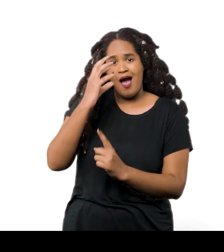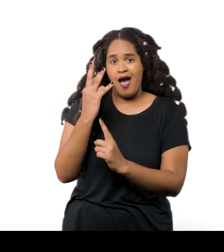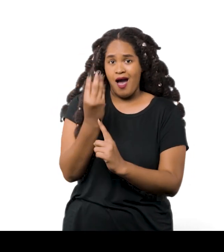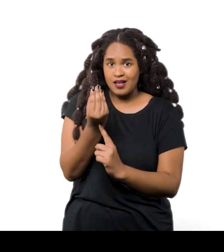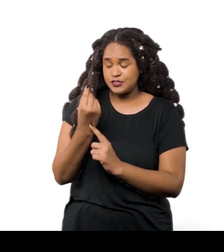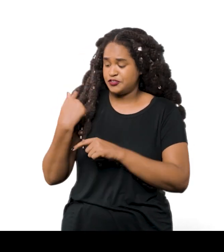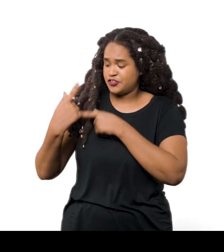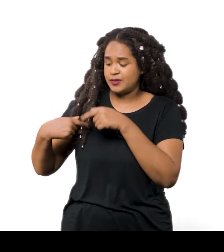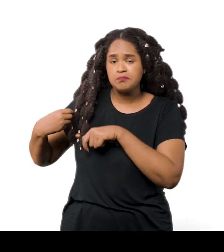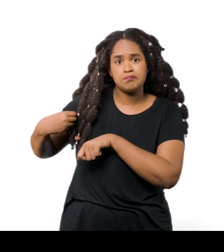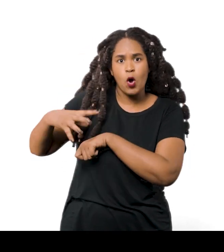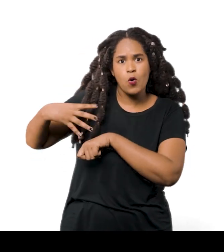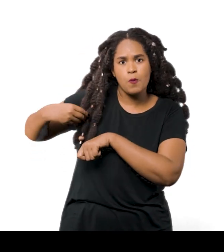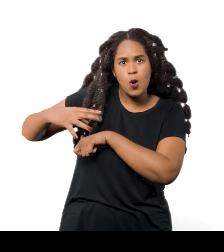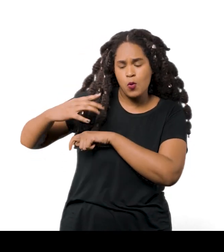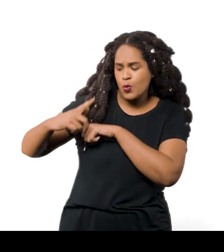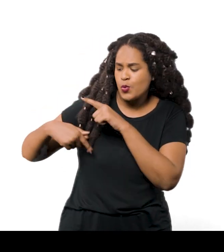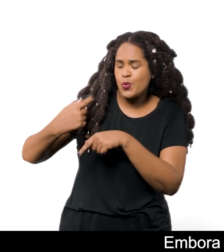entre gerações